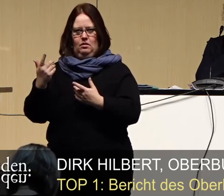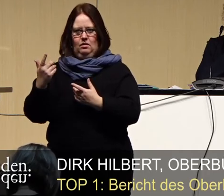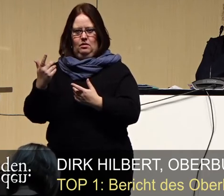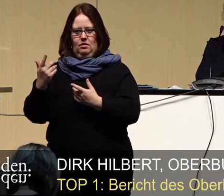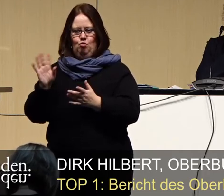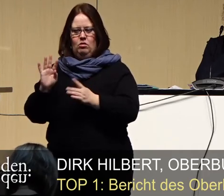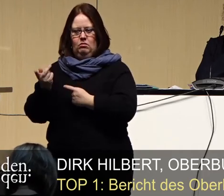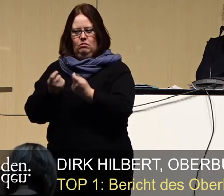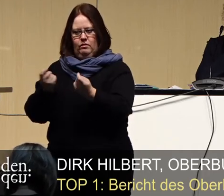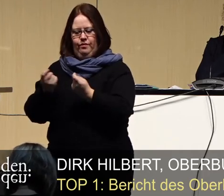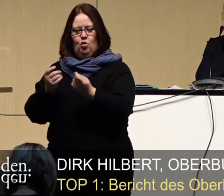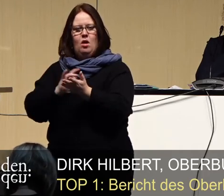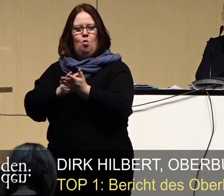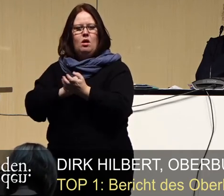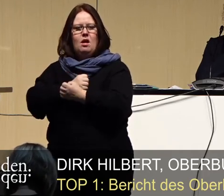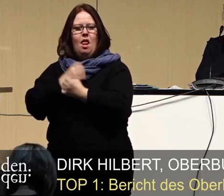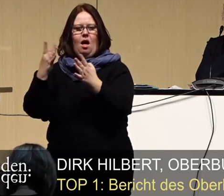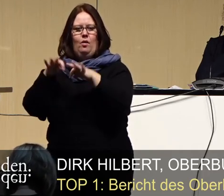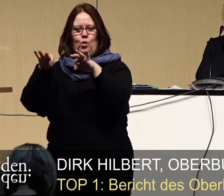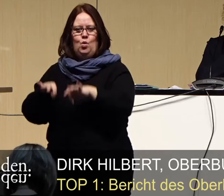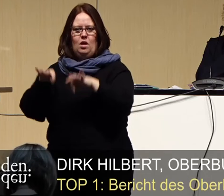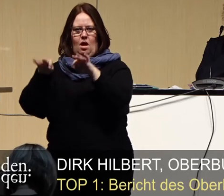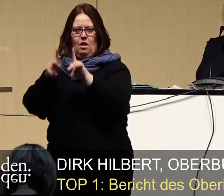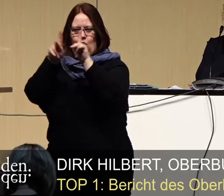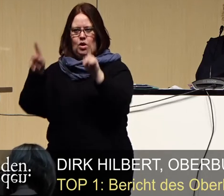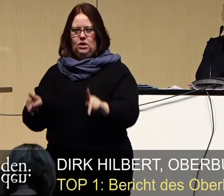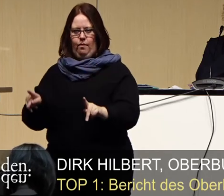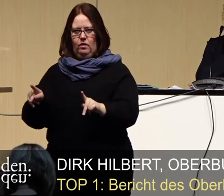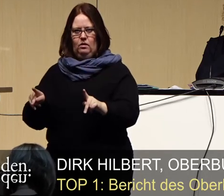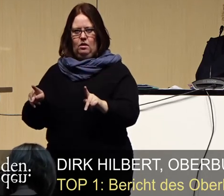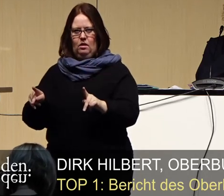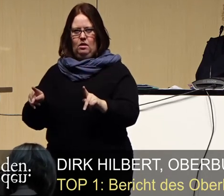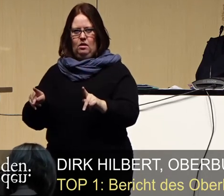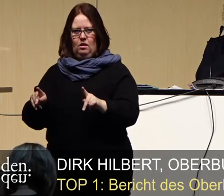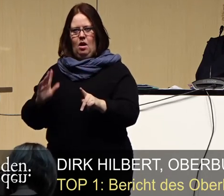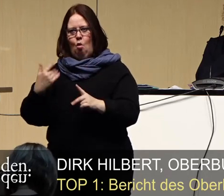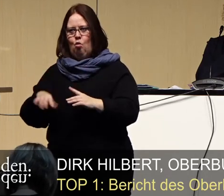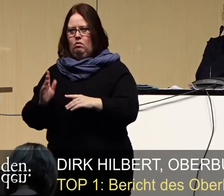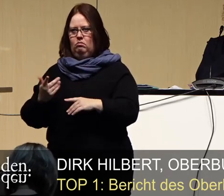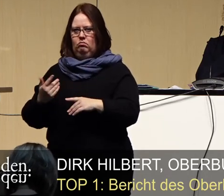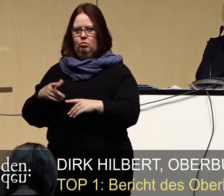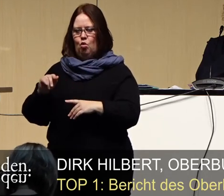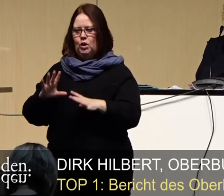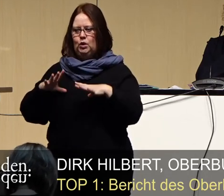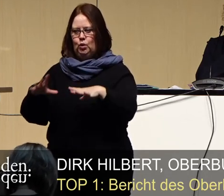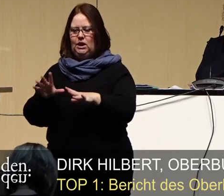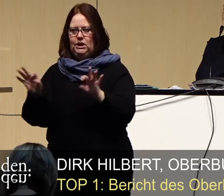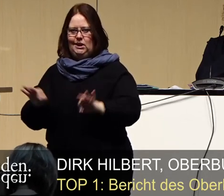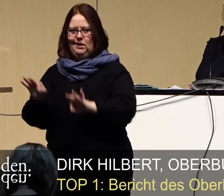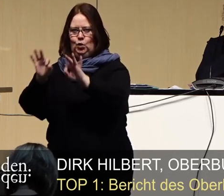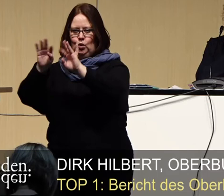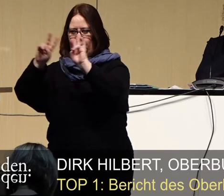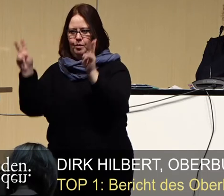die klaren Hygienekonzepte im Erhalt und in der Minimierung des gesundheitlichen